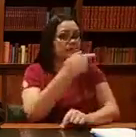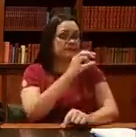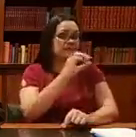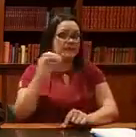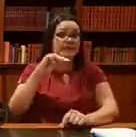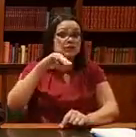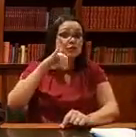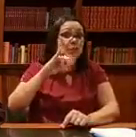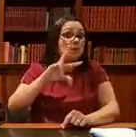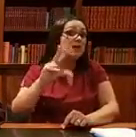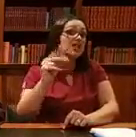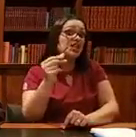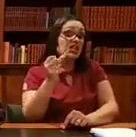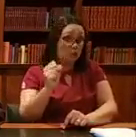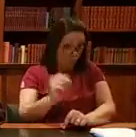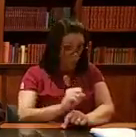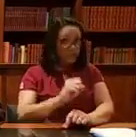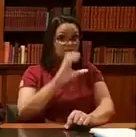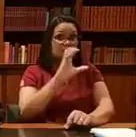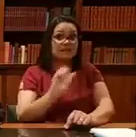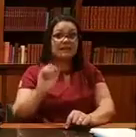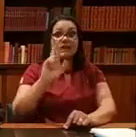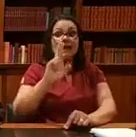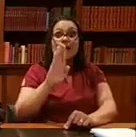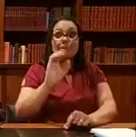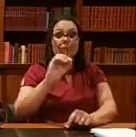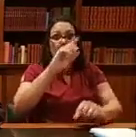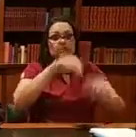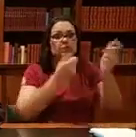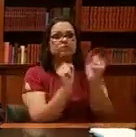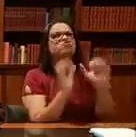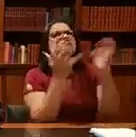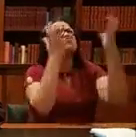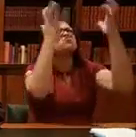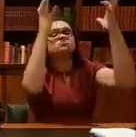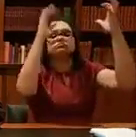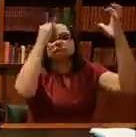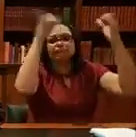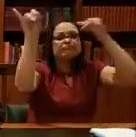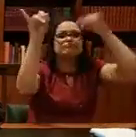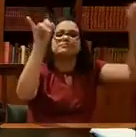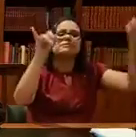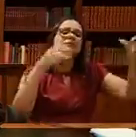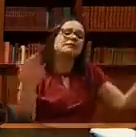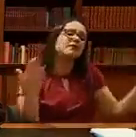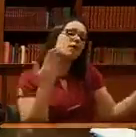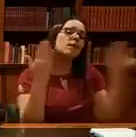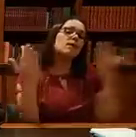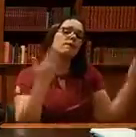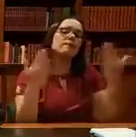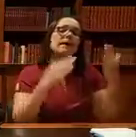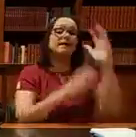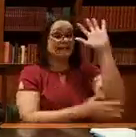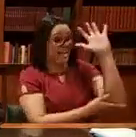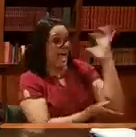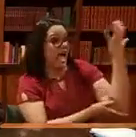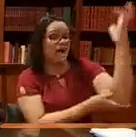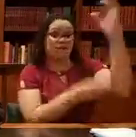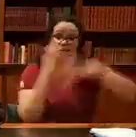toneladas de carbono retiradas da atmosfera pelo Brasil. o maior programa do mundo. Equivale a 5 bilhões de árvores